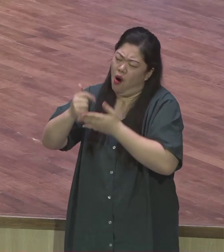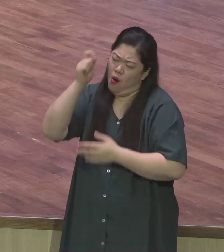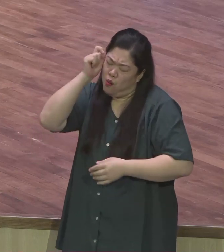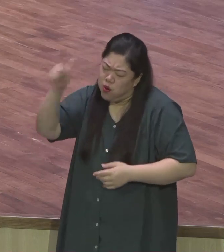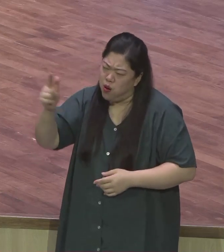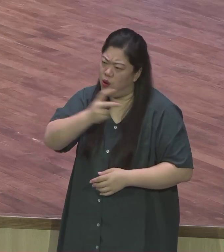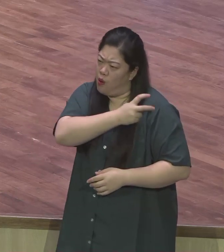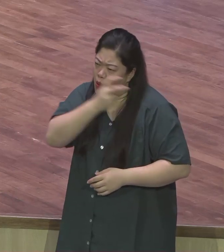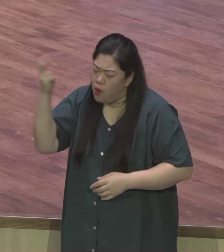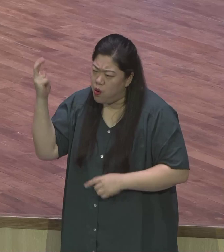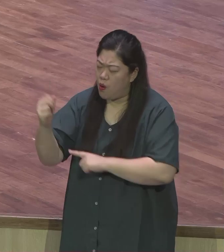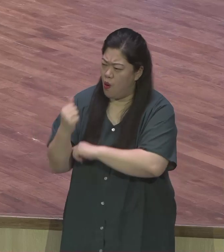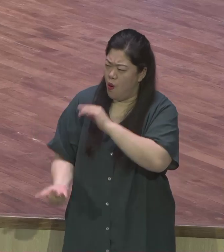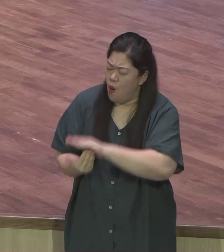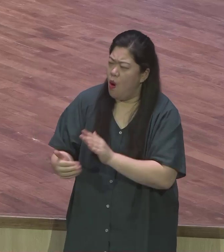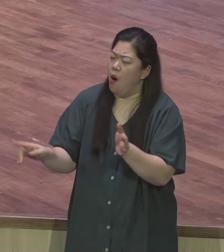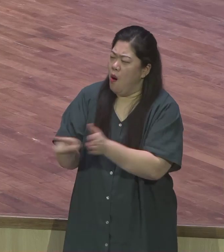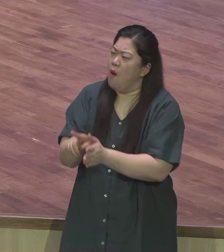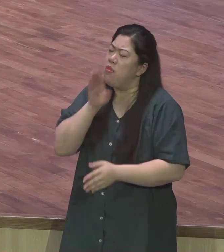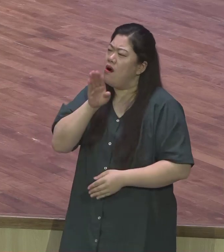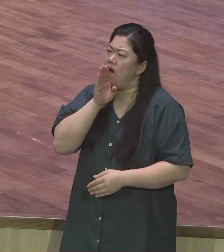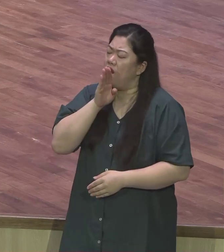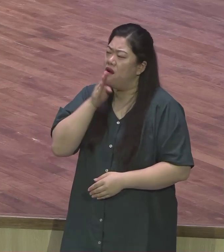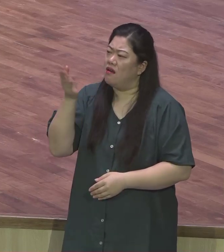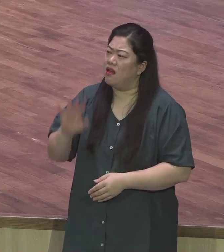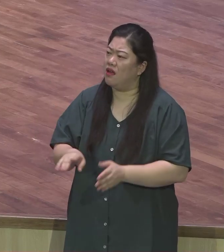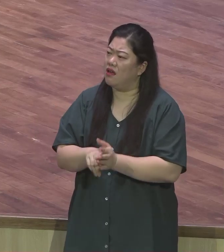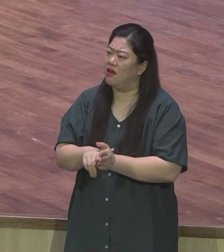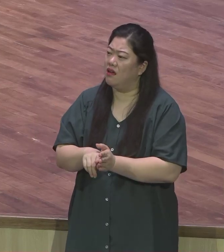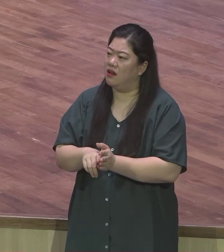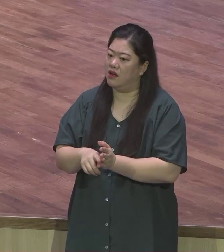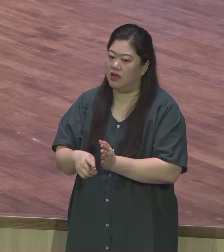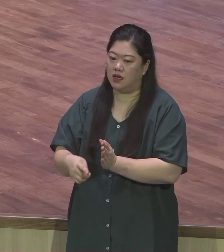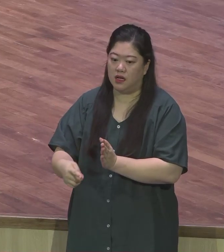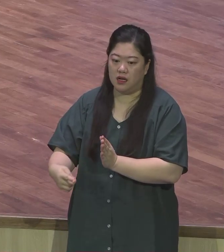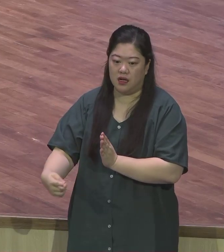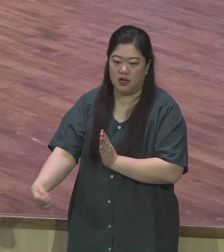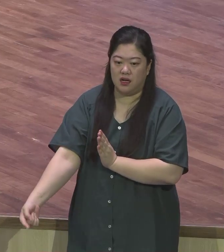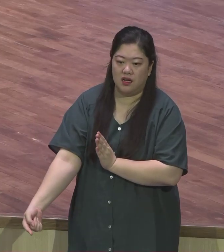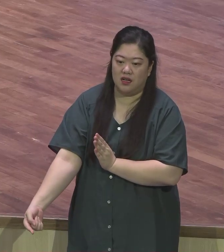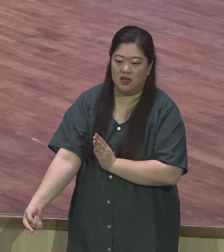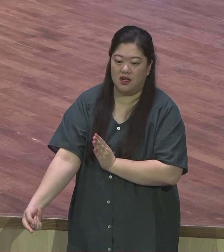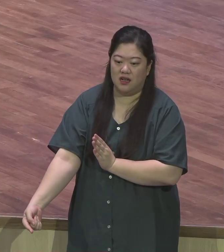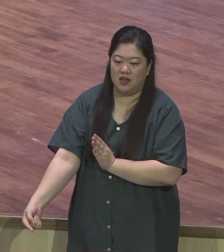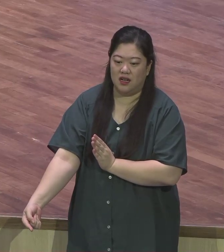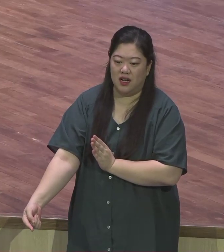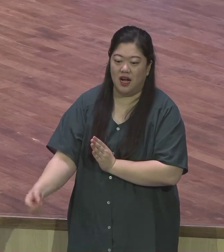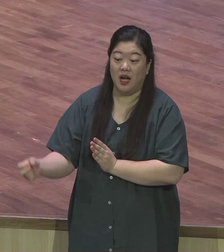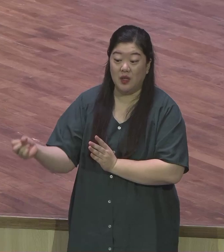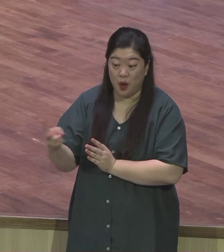그러나 분명한 것은 세상 방식과 또 하나님의 방식이 완전히 다르다라는 것입니다